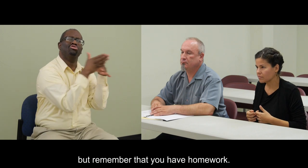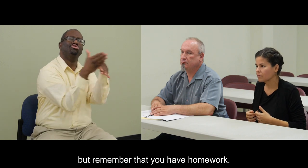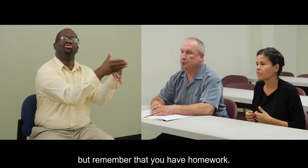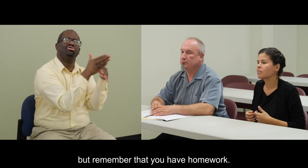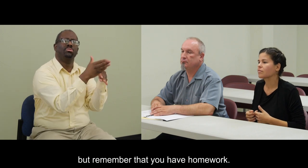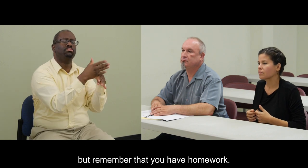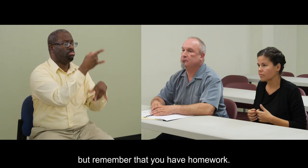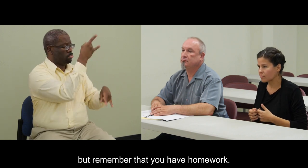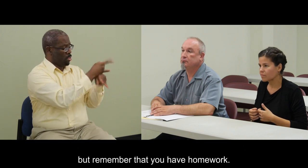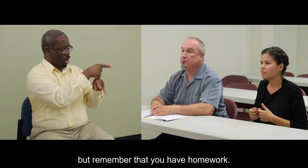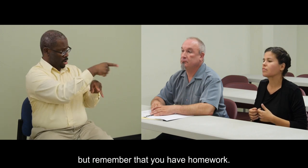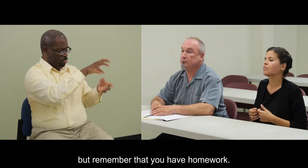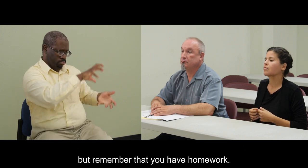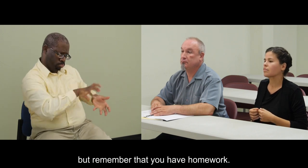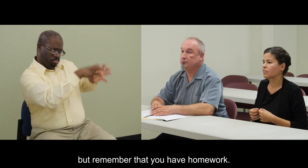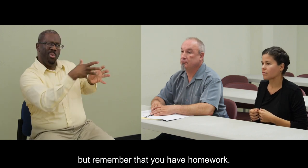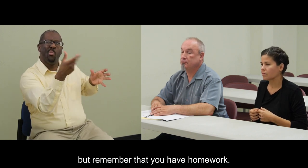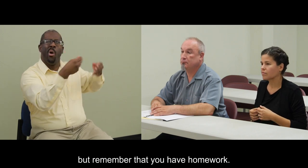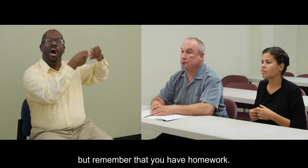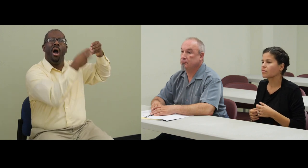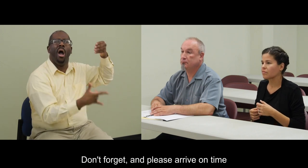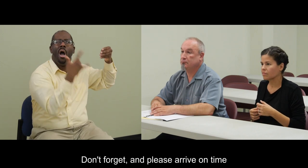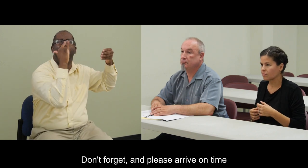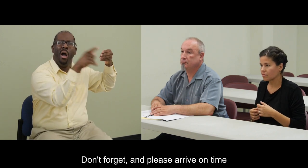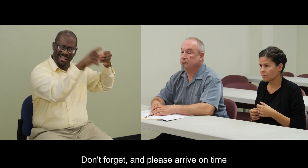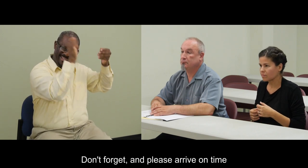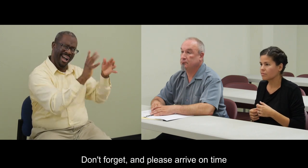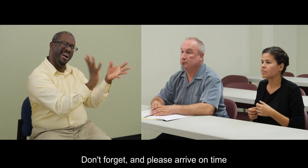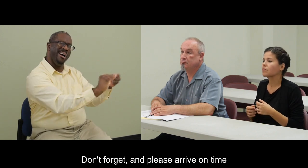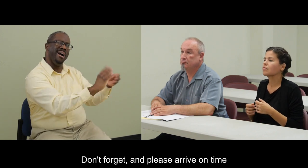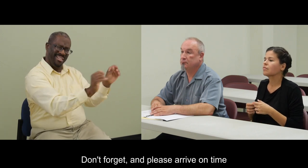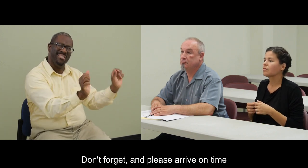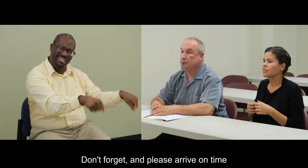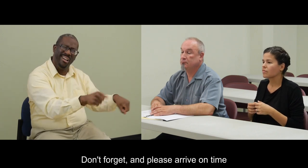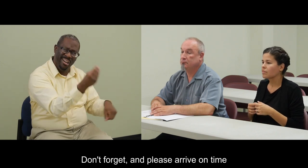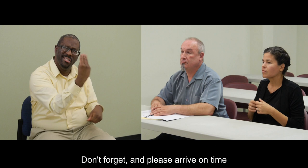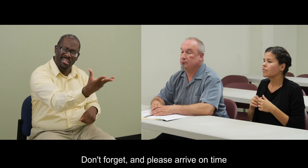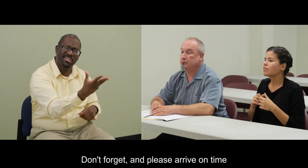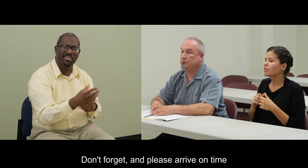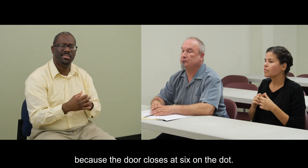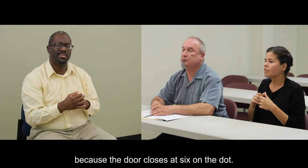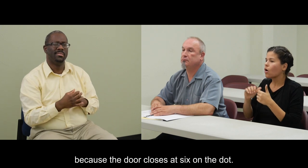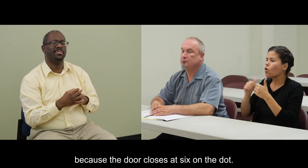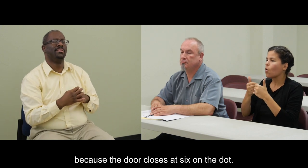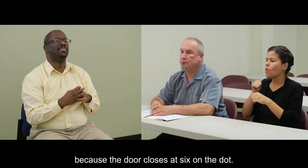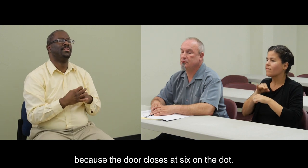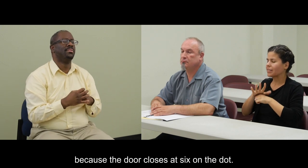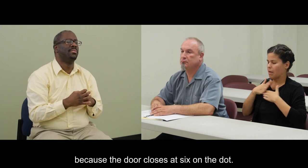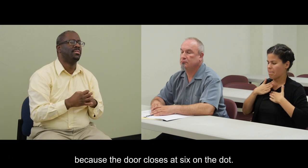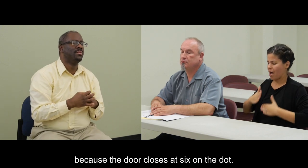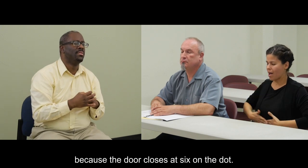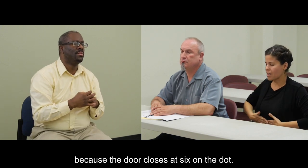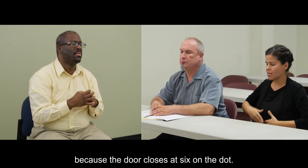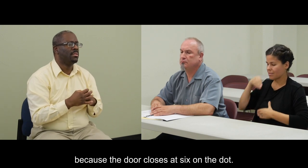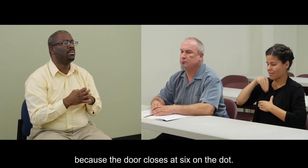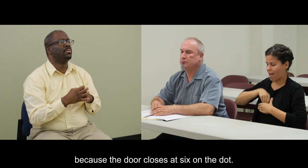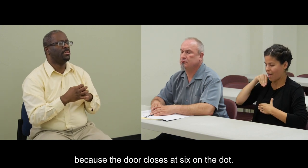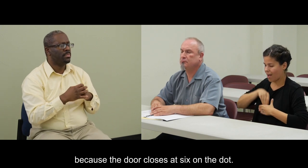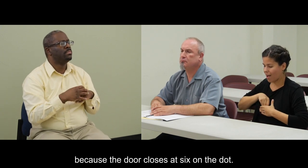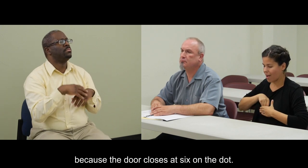recuerden que llevan tarea en casa. No se les olvide. Y por favor, lleguen a tiempo porque la puerta se cierra a las